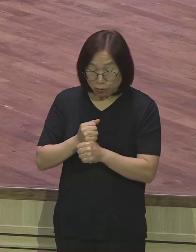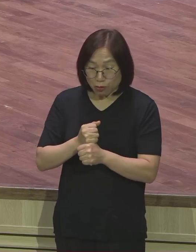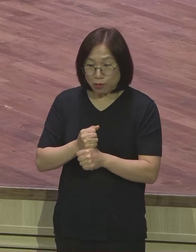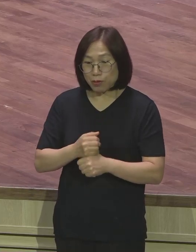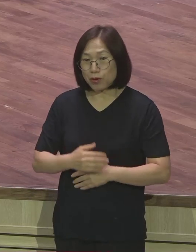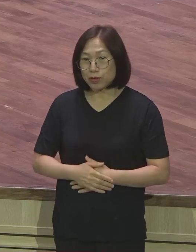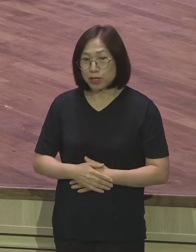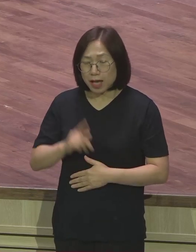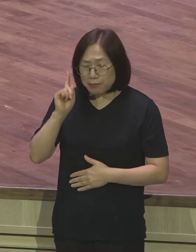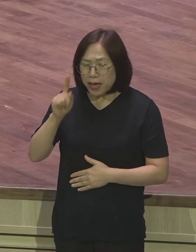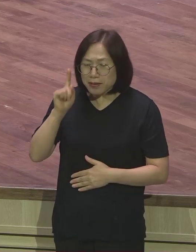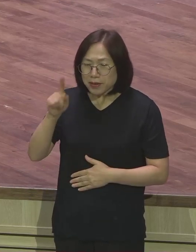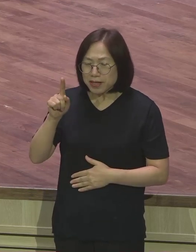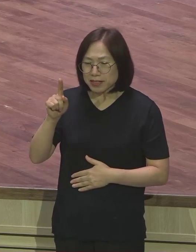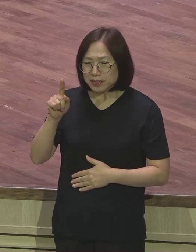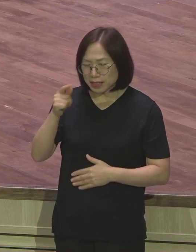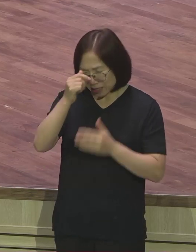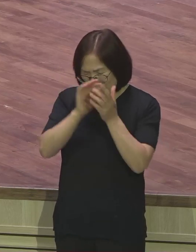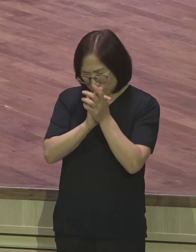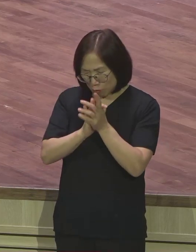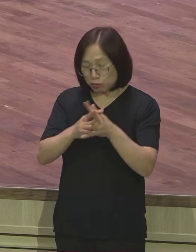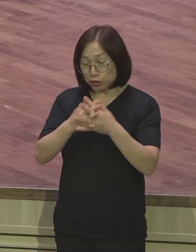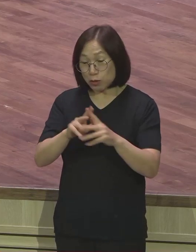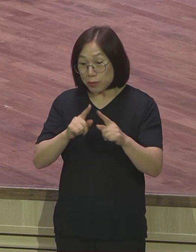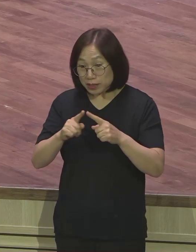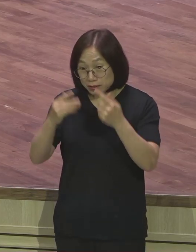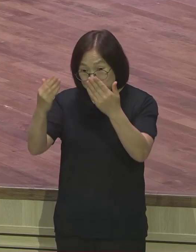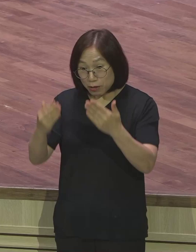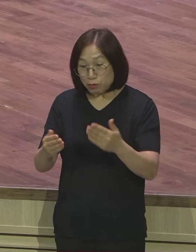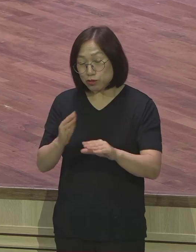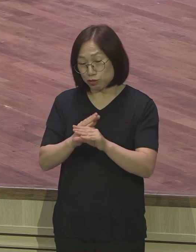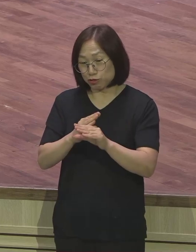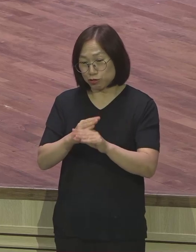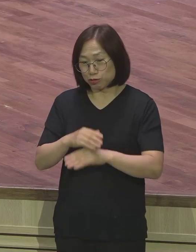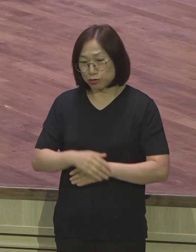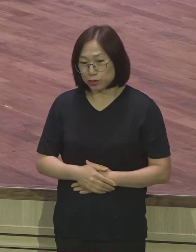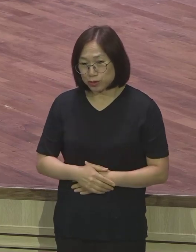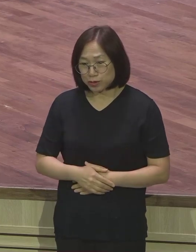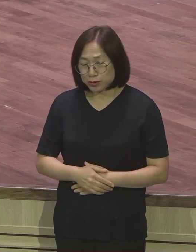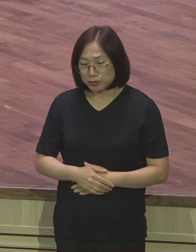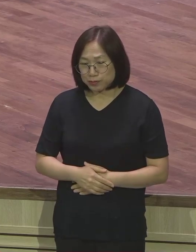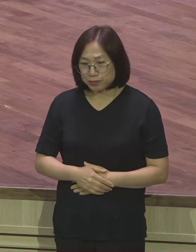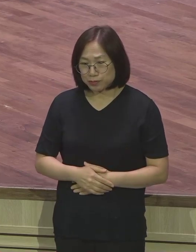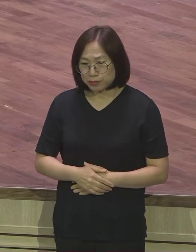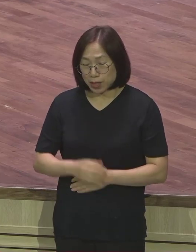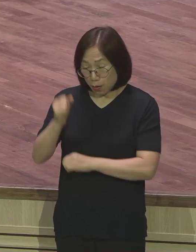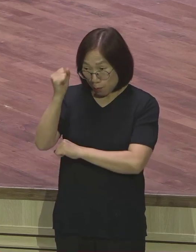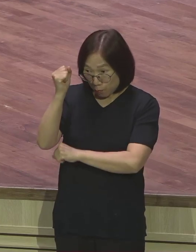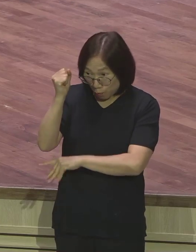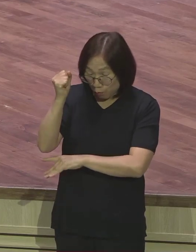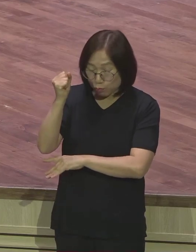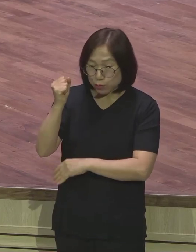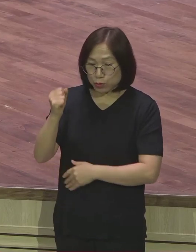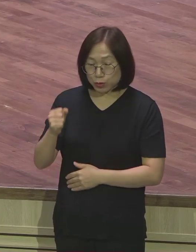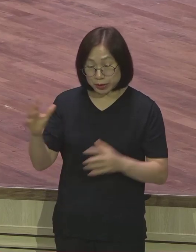매일 기도 수첩의 말씀 받고 있습니다 그리고 본부 혹은 집회 메시지 등